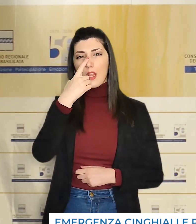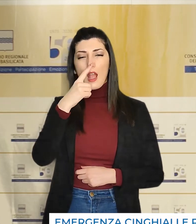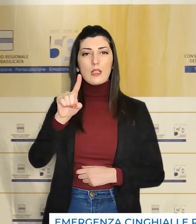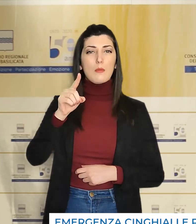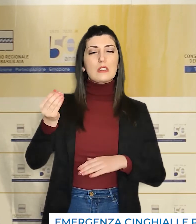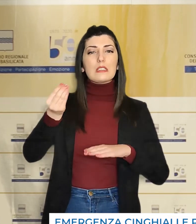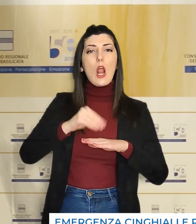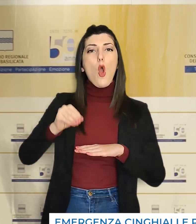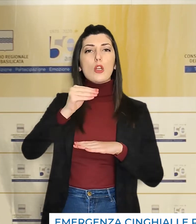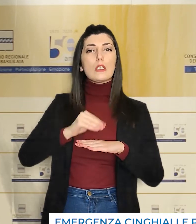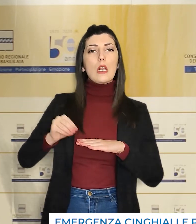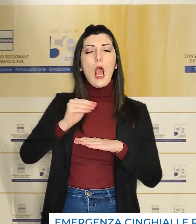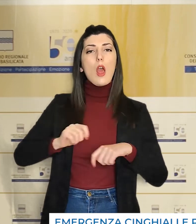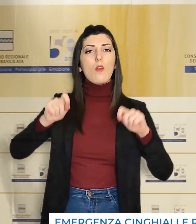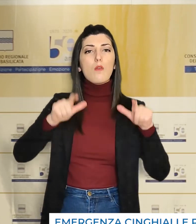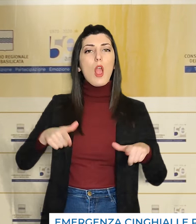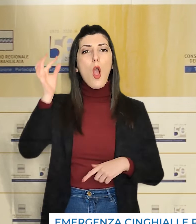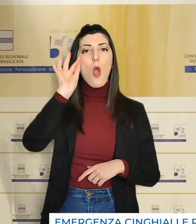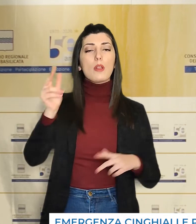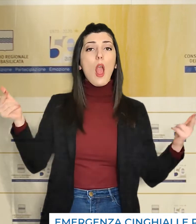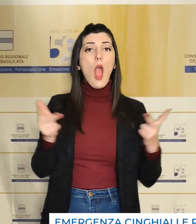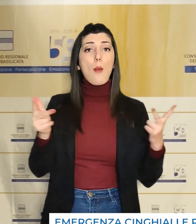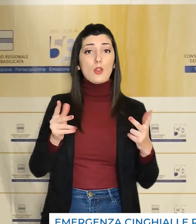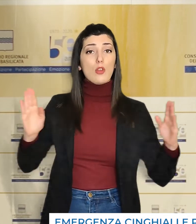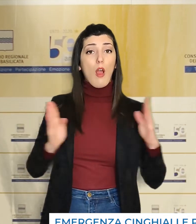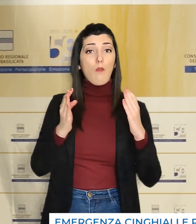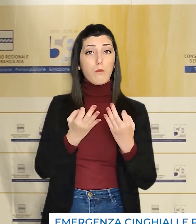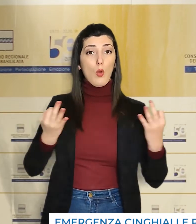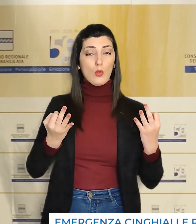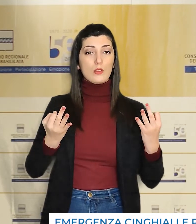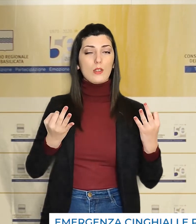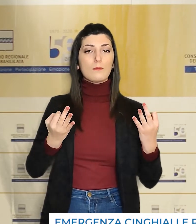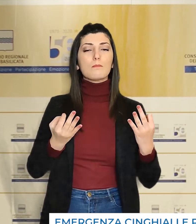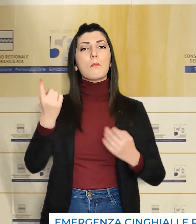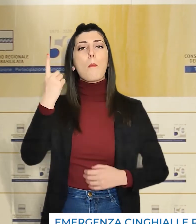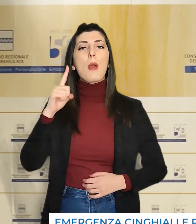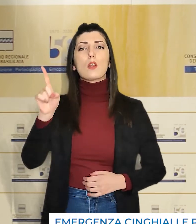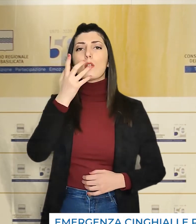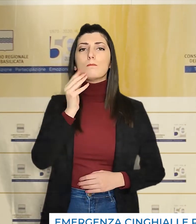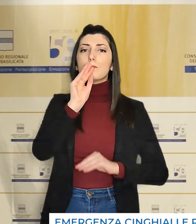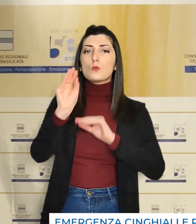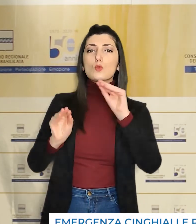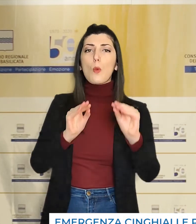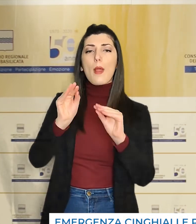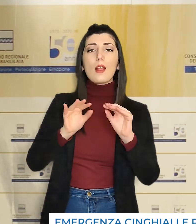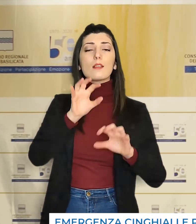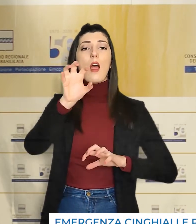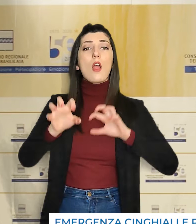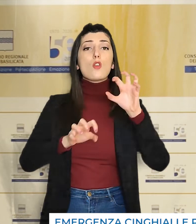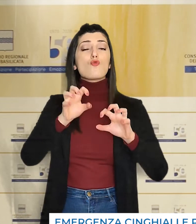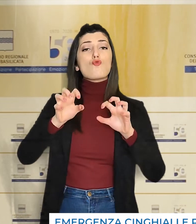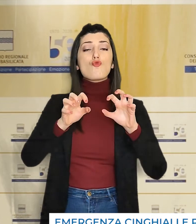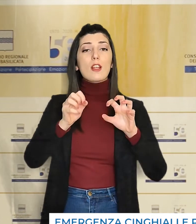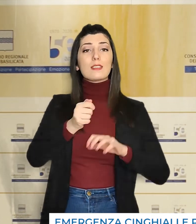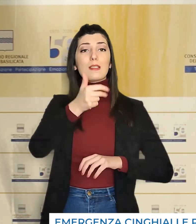per affrontare l'emergenza. In particolare, chiedono che sia aggiornato il censimento degli